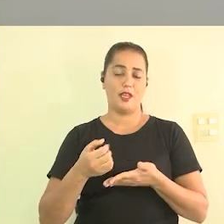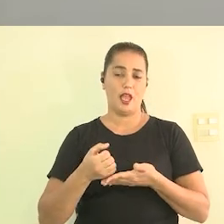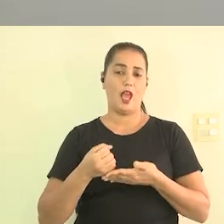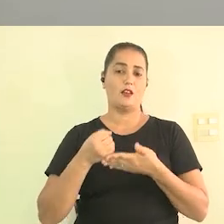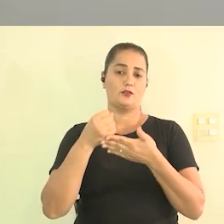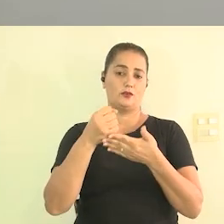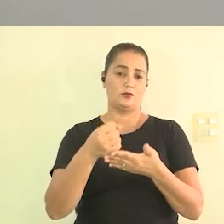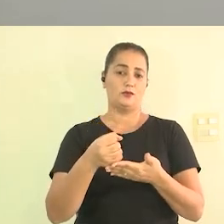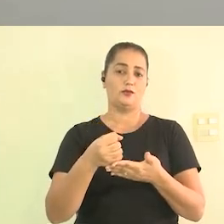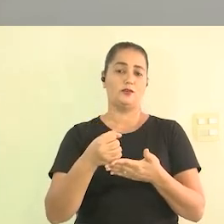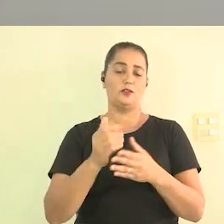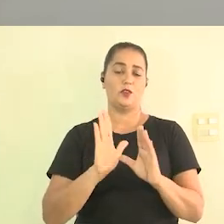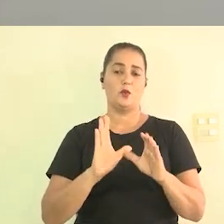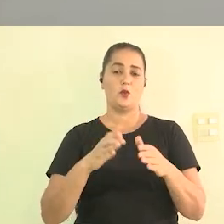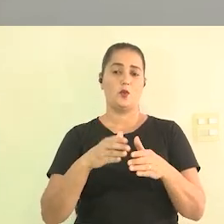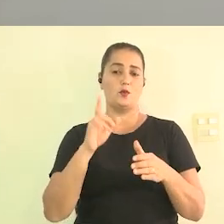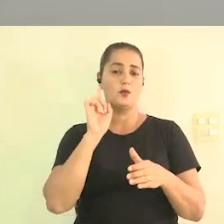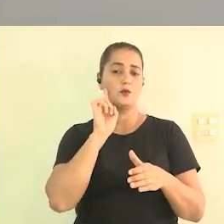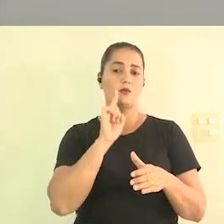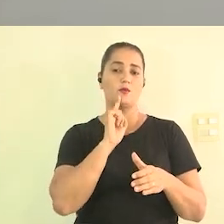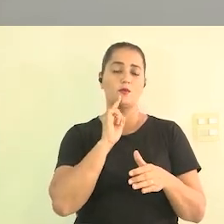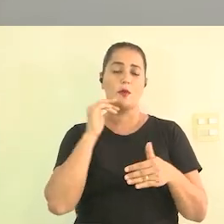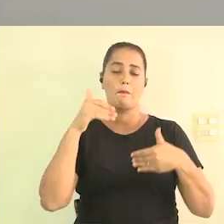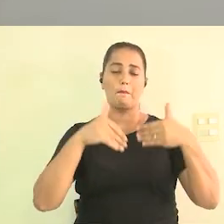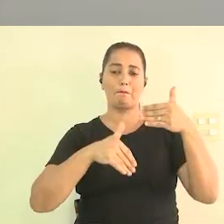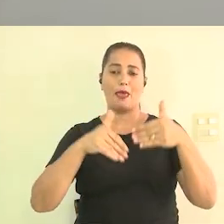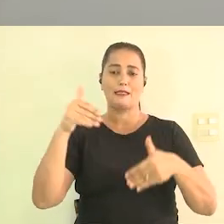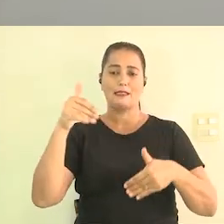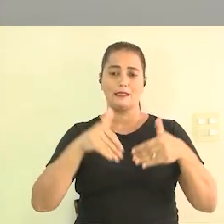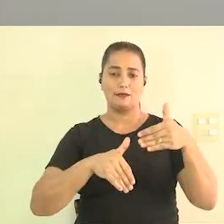né e é isso eu queria agradecer muito